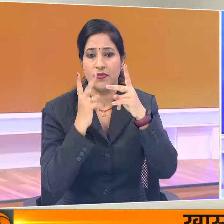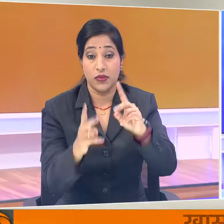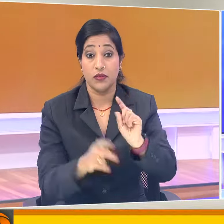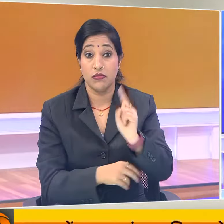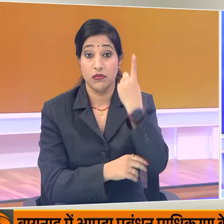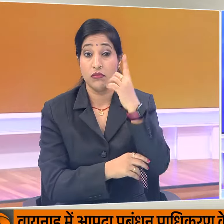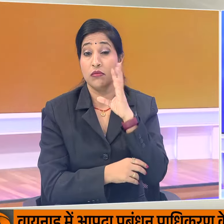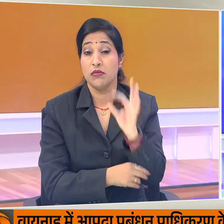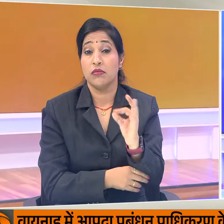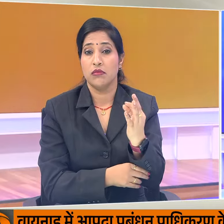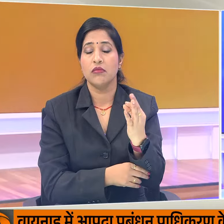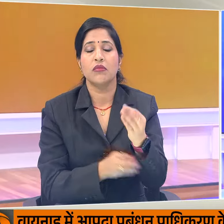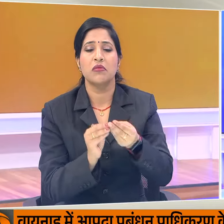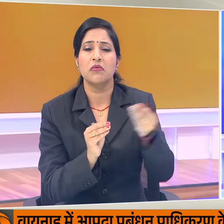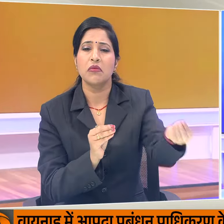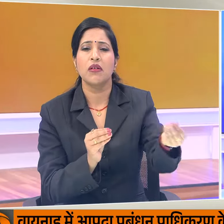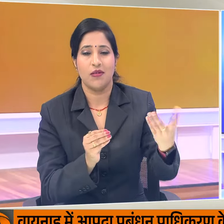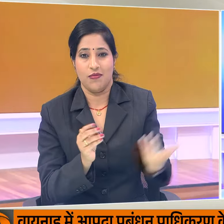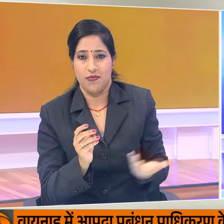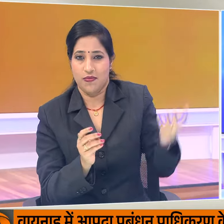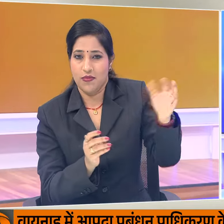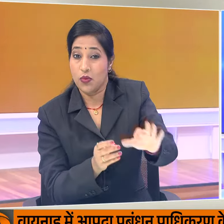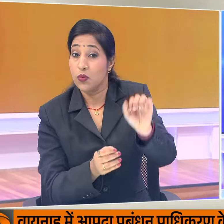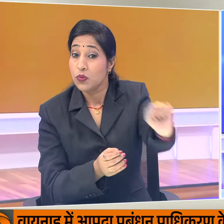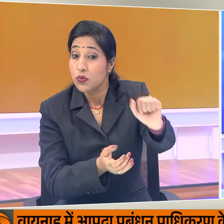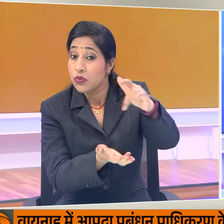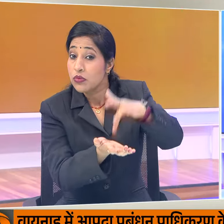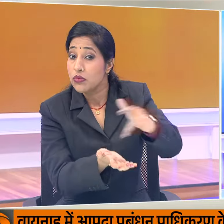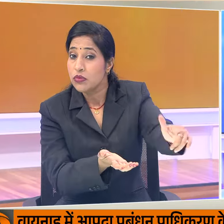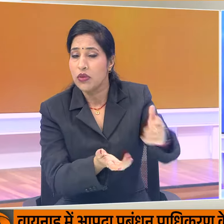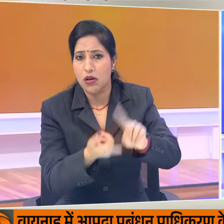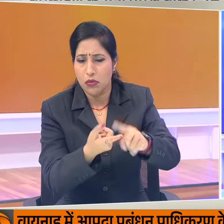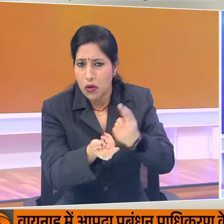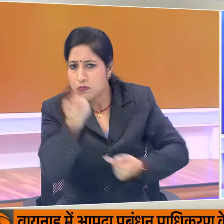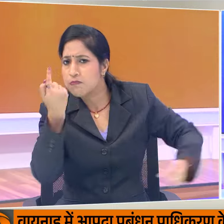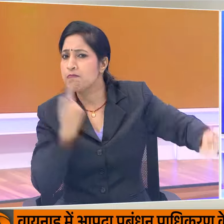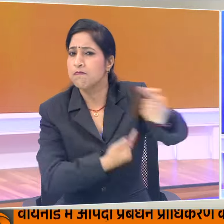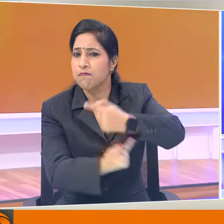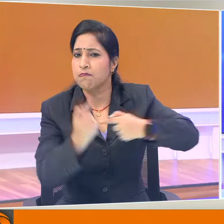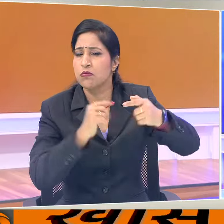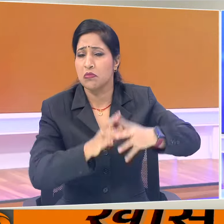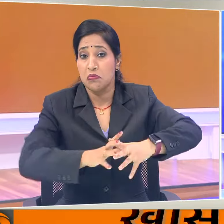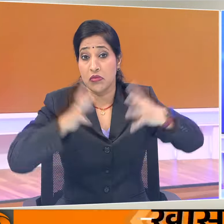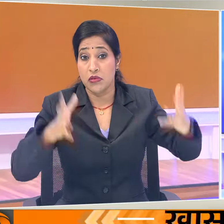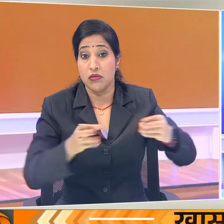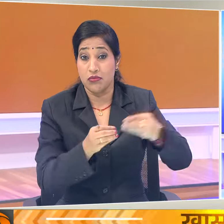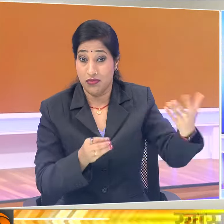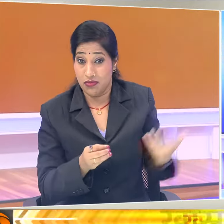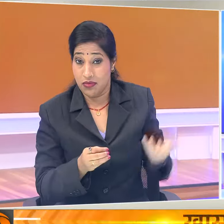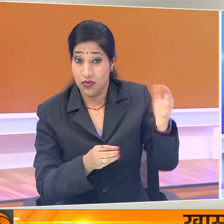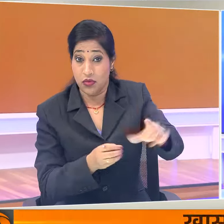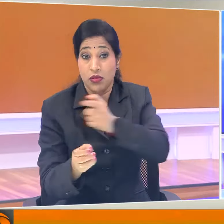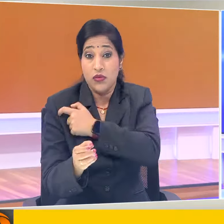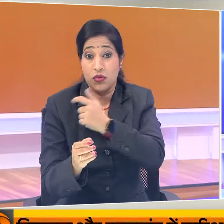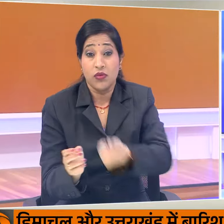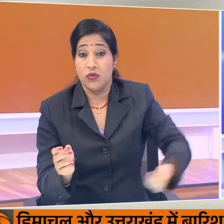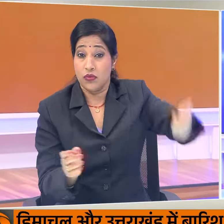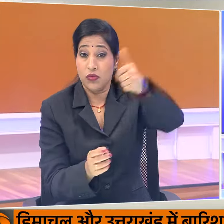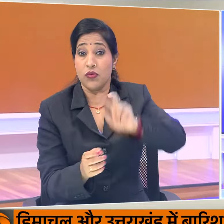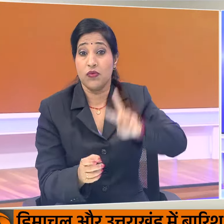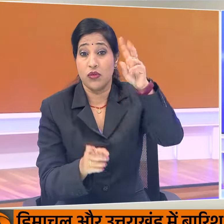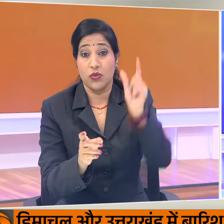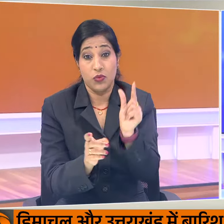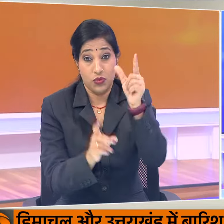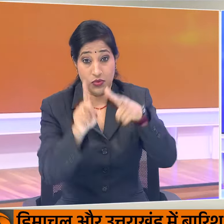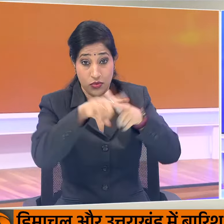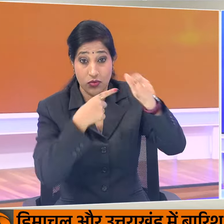से पहले खबर पडूसी देश बांगलादेश जहां सियासी तुफान के बीच बांगलादेश के सेना प्रमुक वकार उज